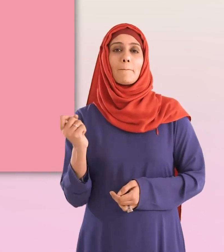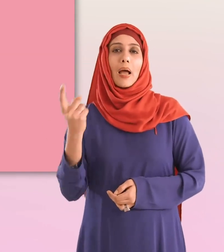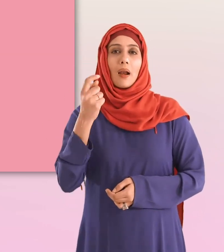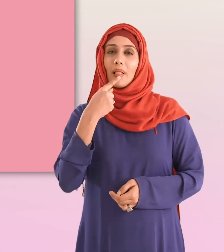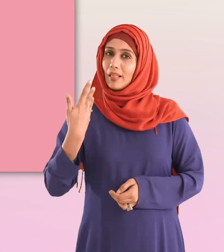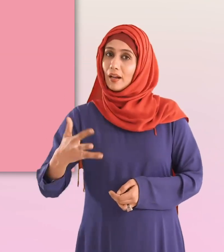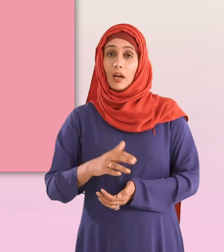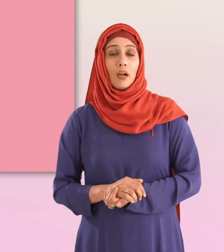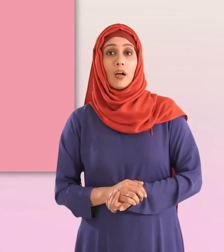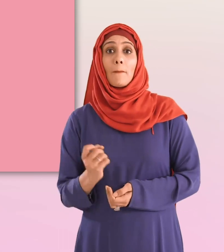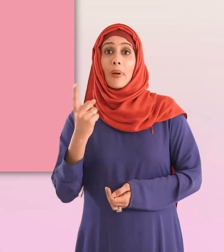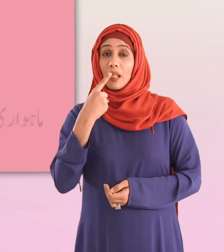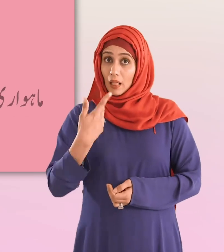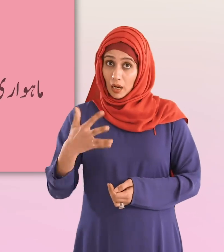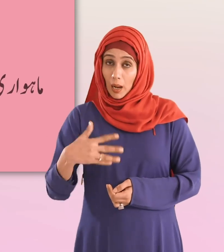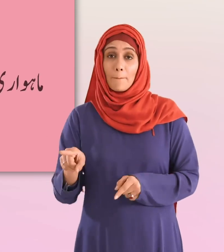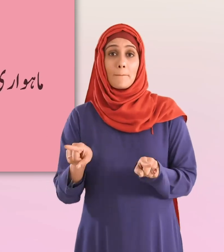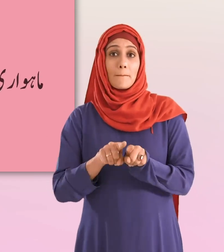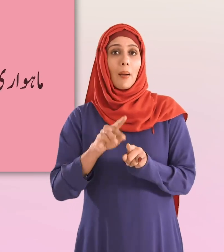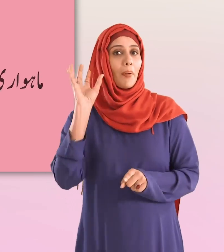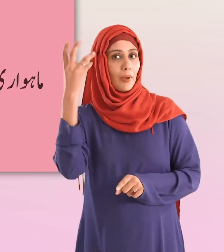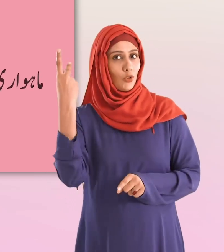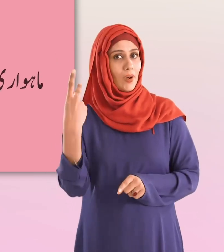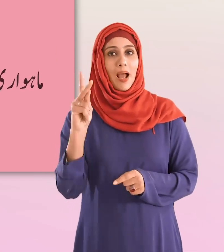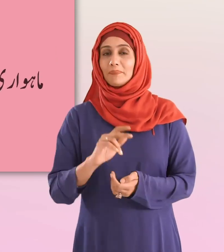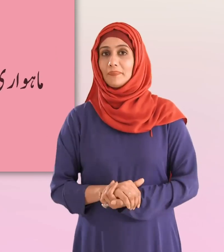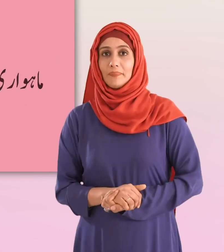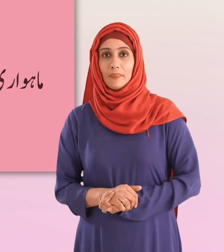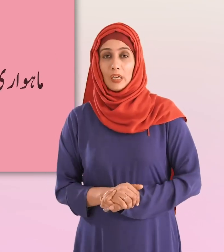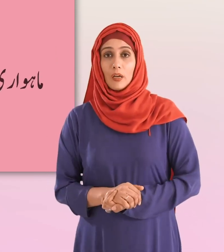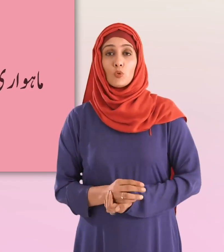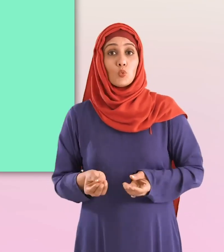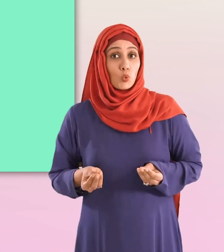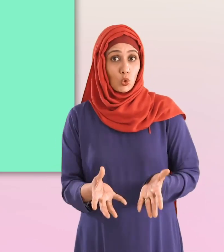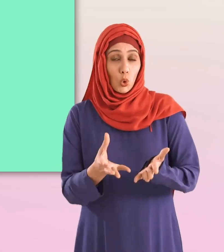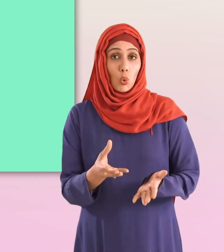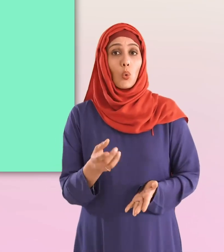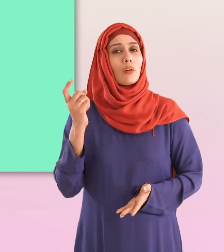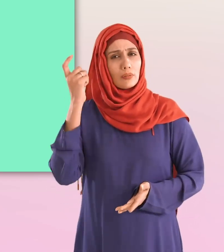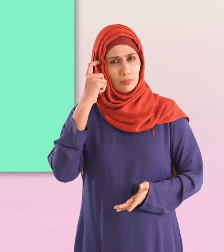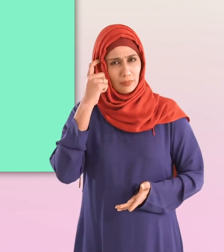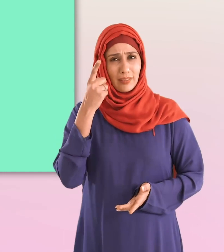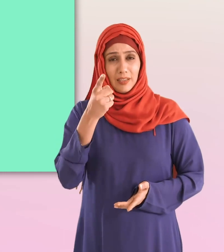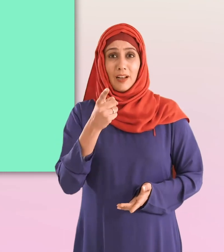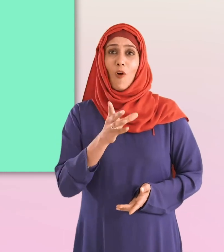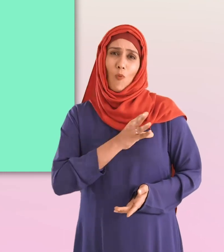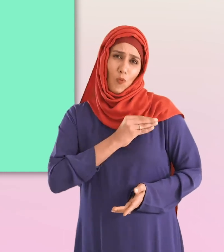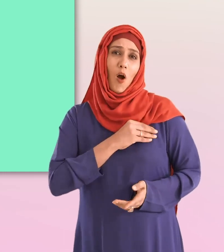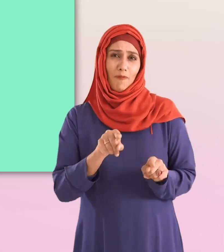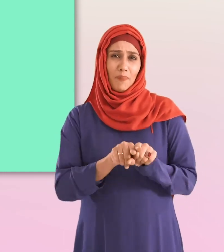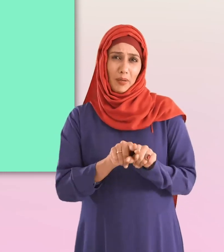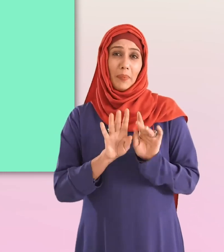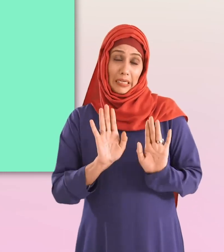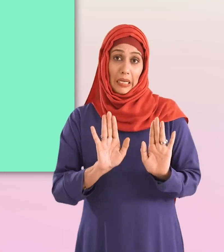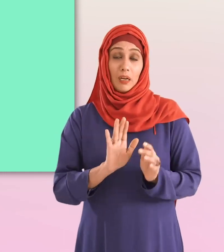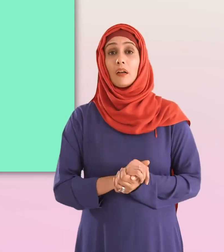کہلاتی ہے مہواری اور دور حیث کے طور پر بھی مشہور ہے ابتدا میں یہ تجربہ آپ کے لئے خوفناک